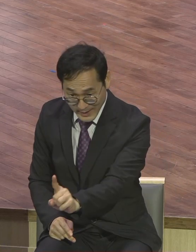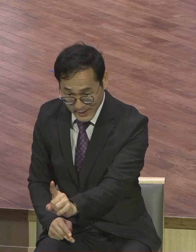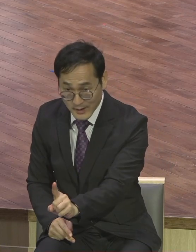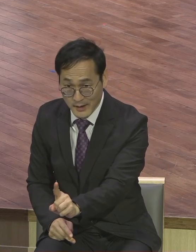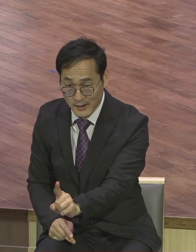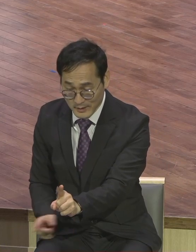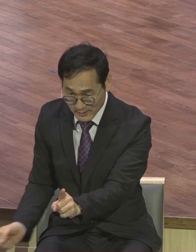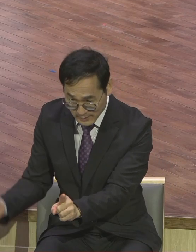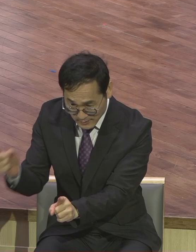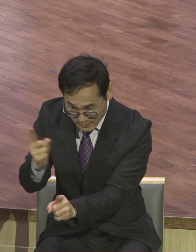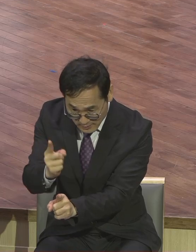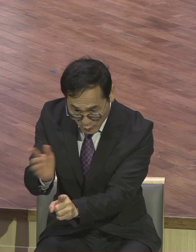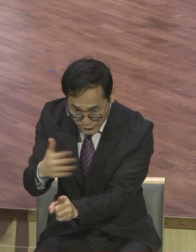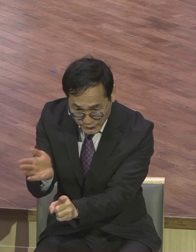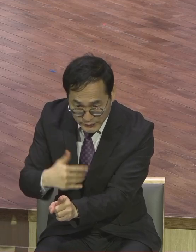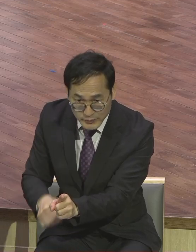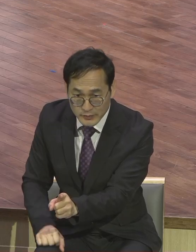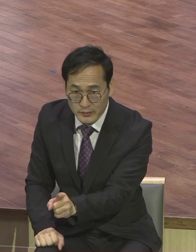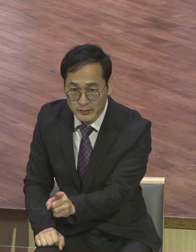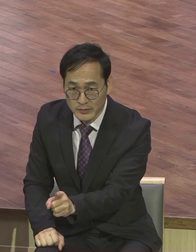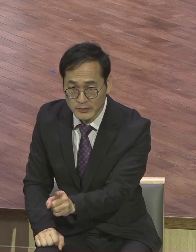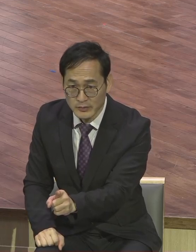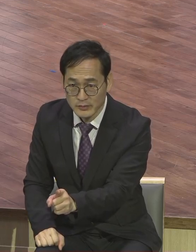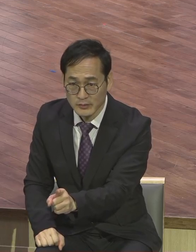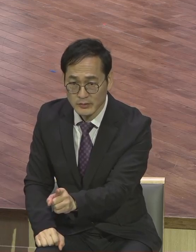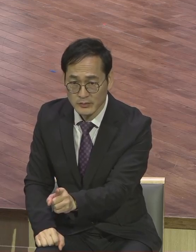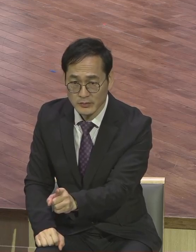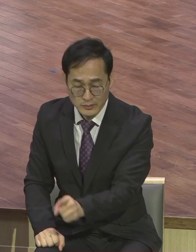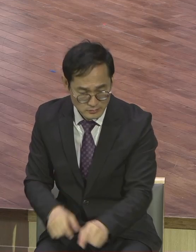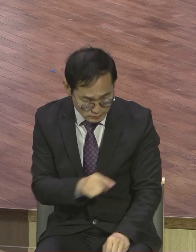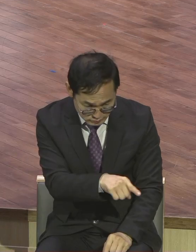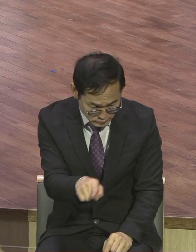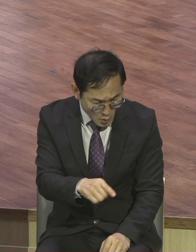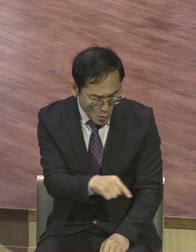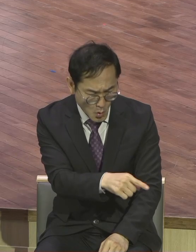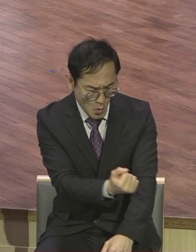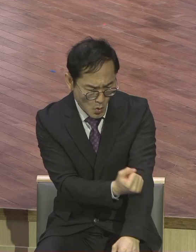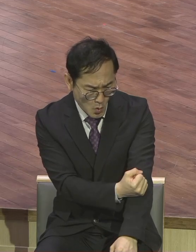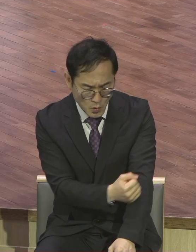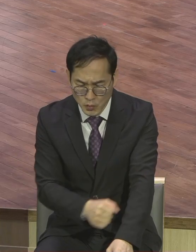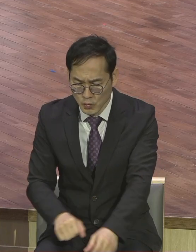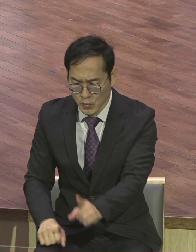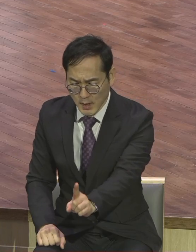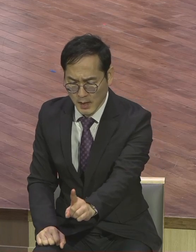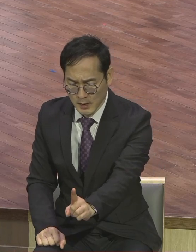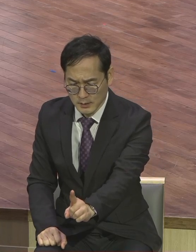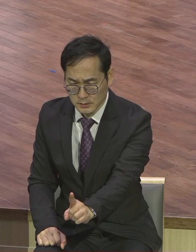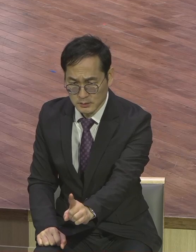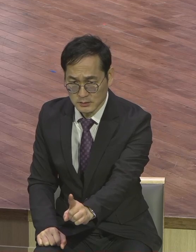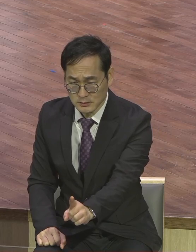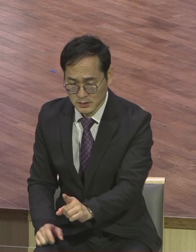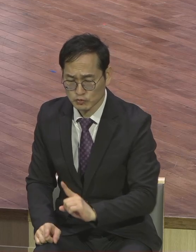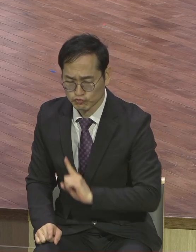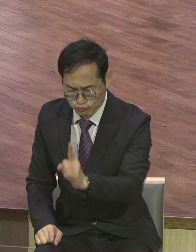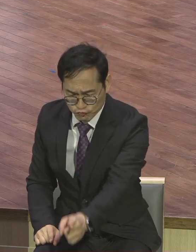받았던 이 사람은 본전 한 달란트 들고 와서 온갖 변명을 다 합니다.